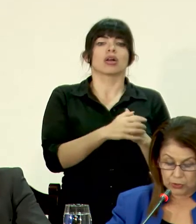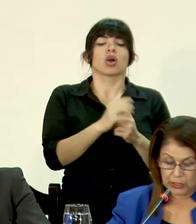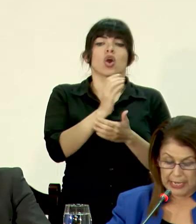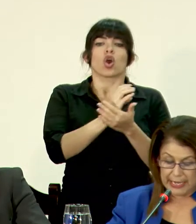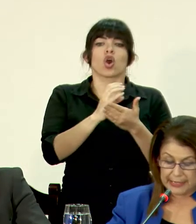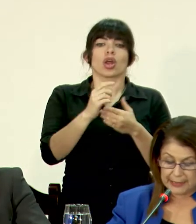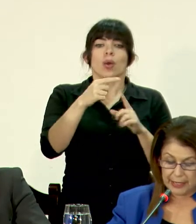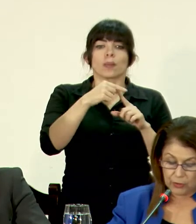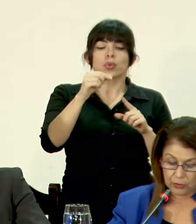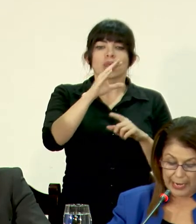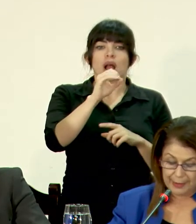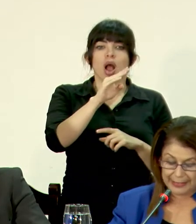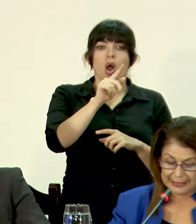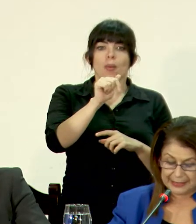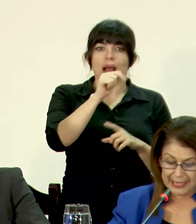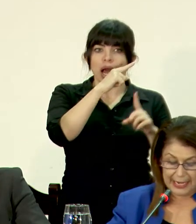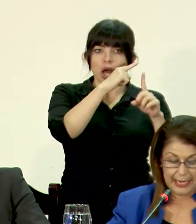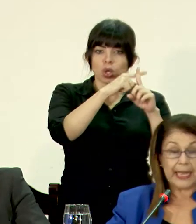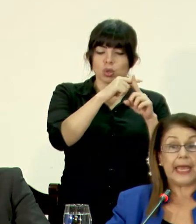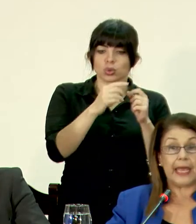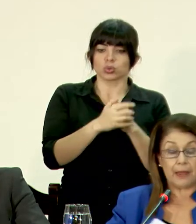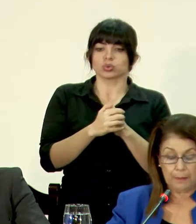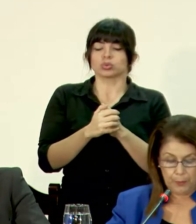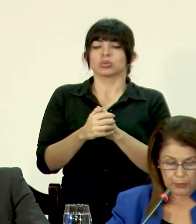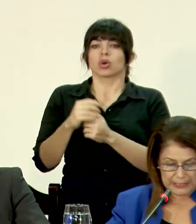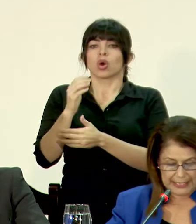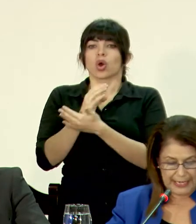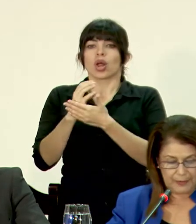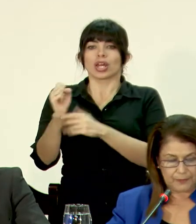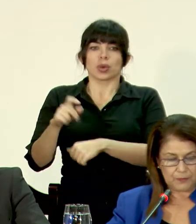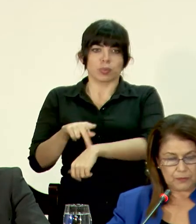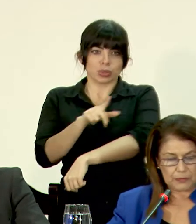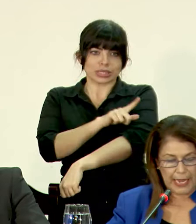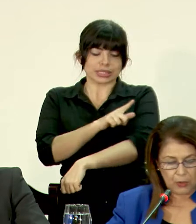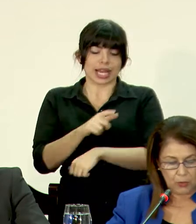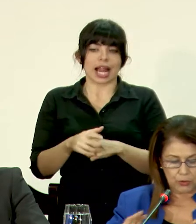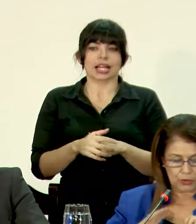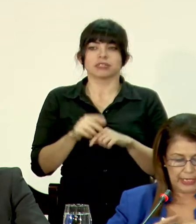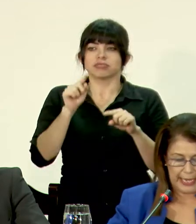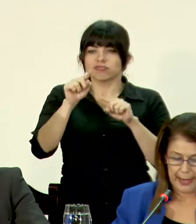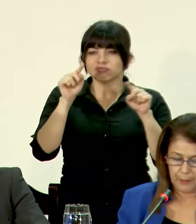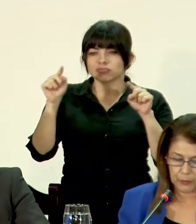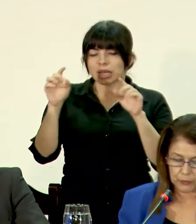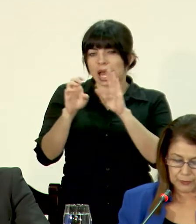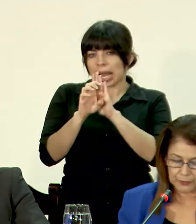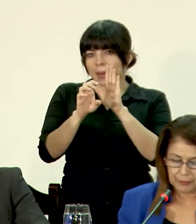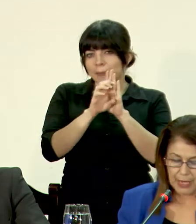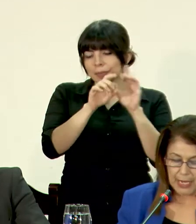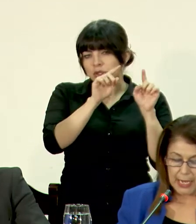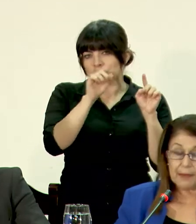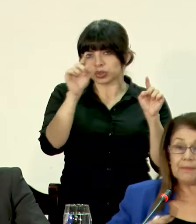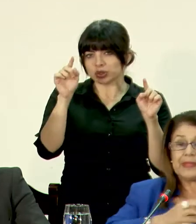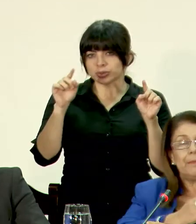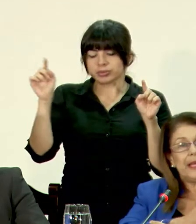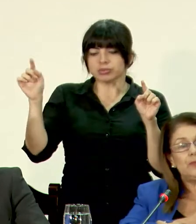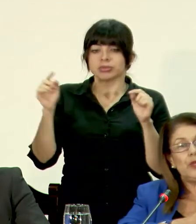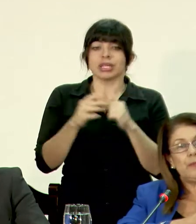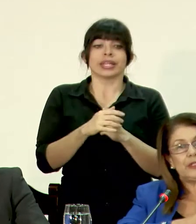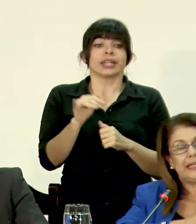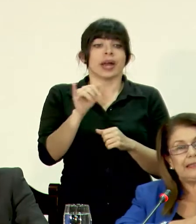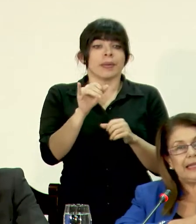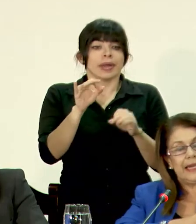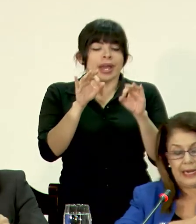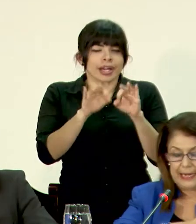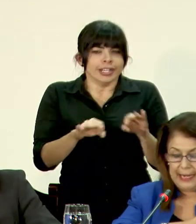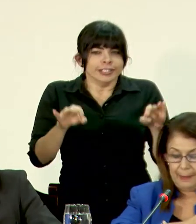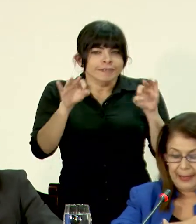en La Cruz, el Liceo Rural Matastal en Puriscal. Algunos ejemplos. También es muy